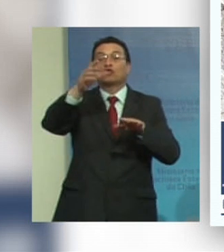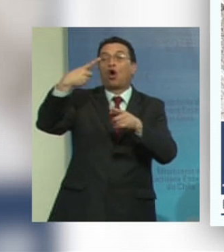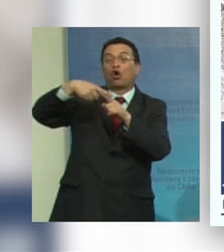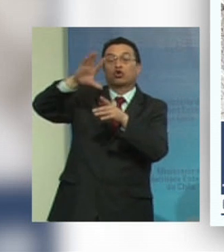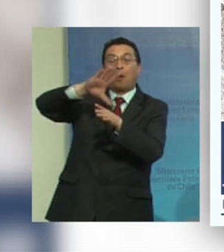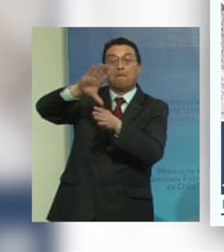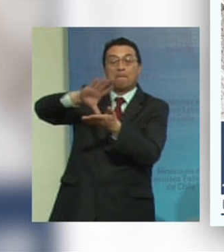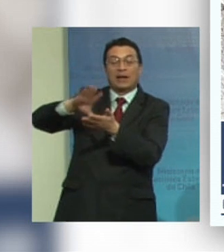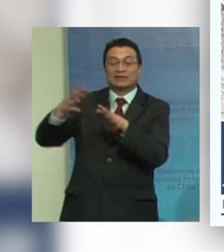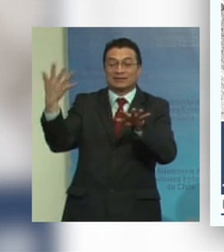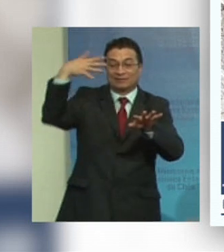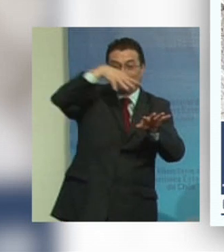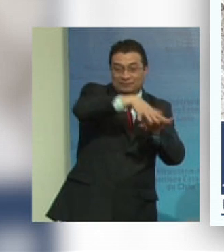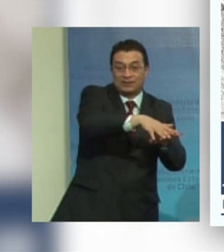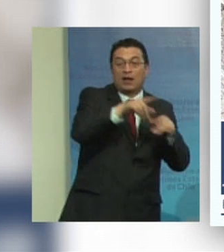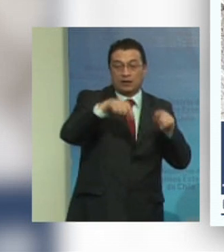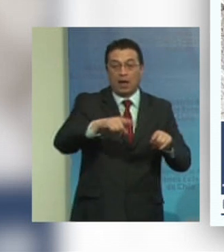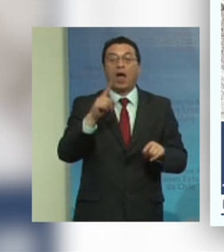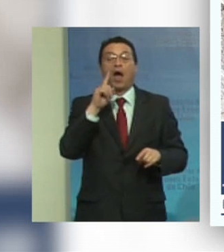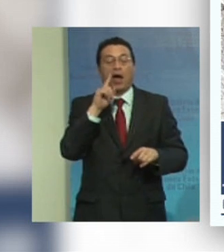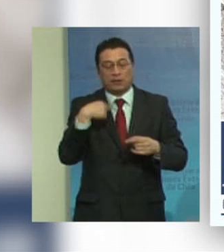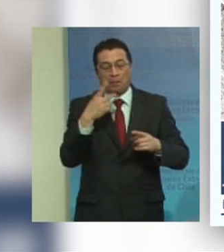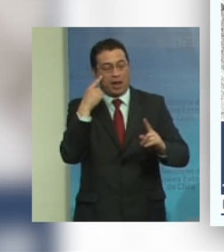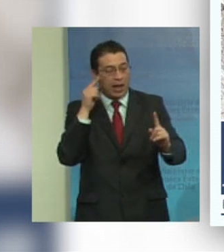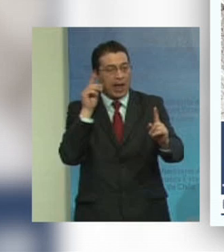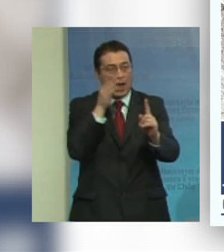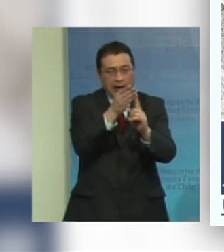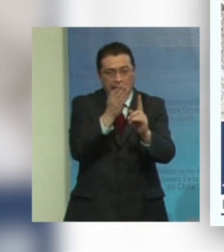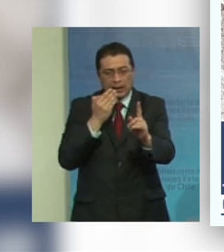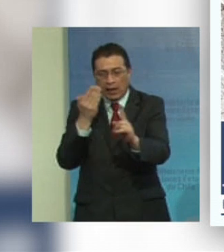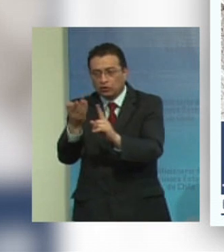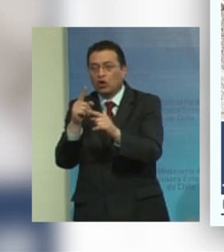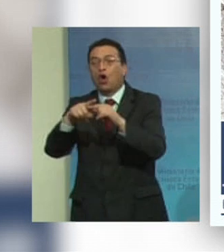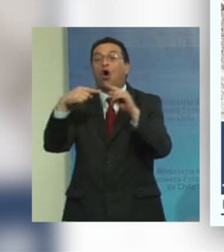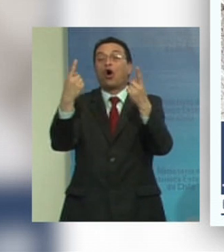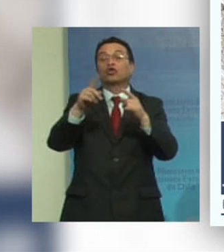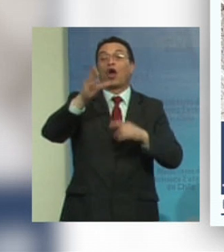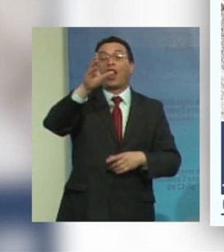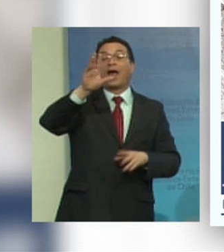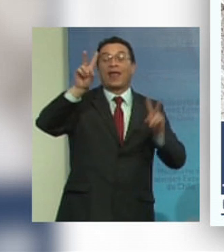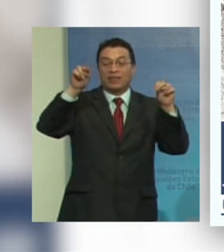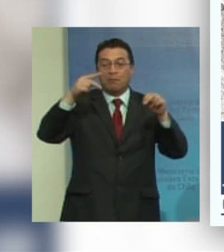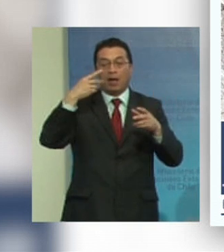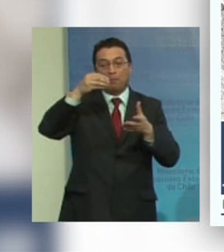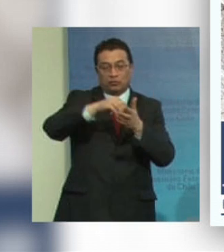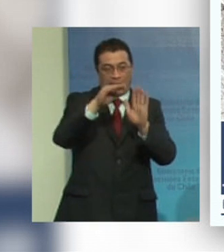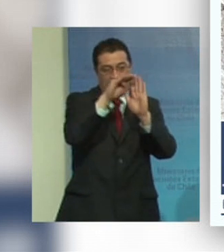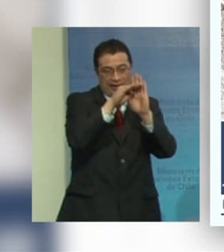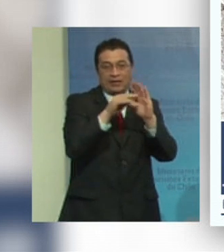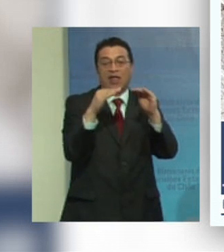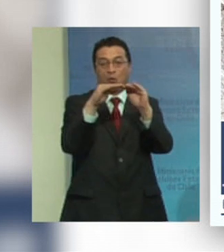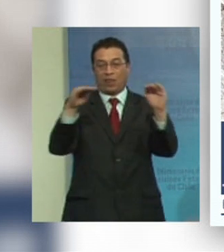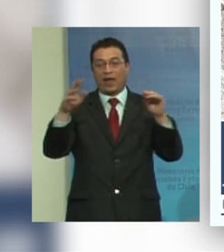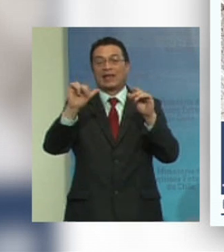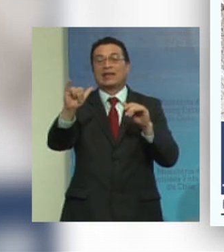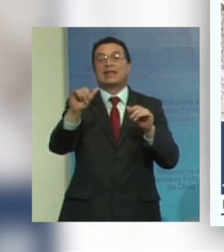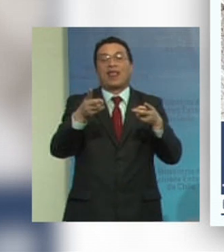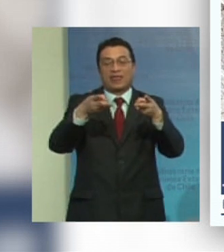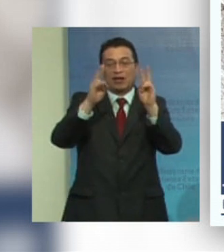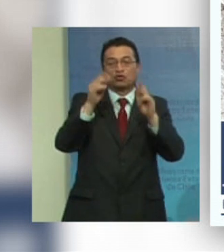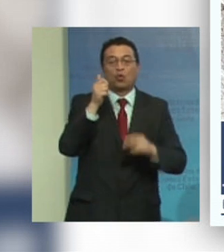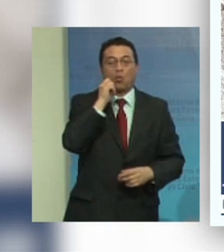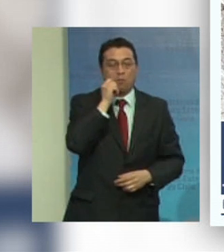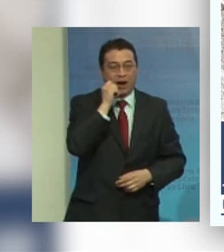importante que hagamos la relación con todos esos otros temas que son centrales en la agenda de la igualdad y de los derechos humanos